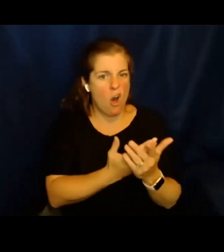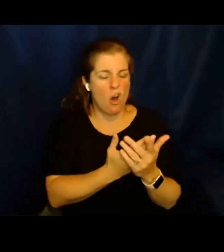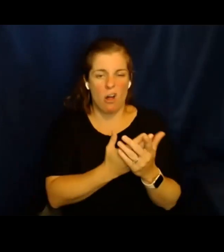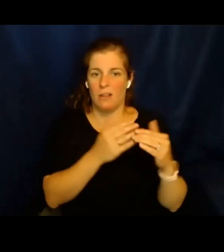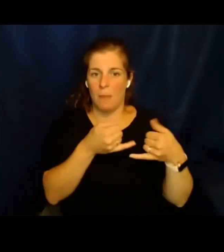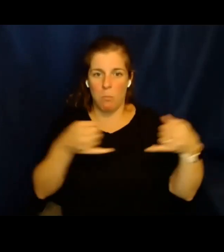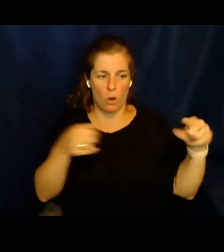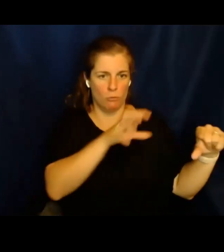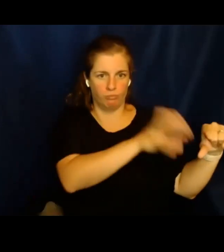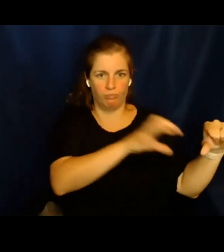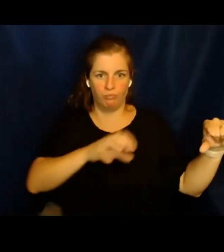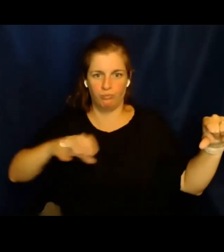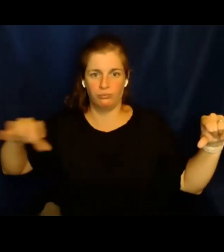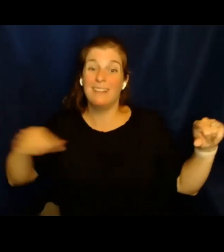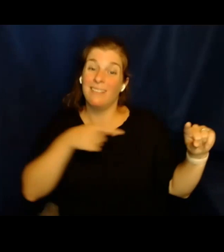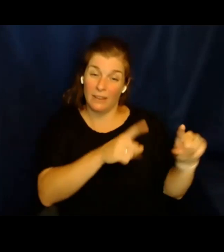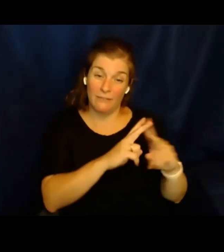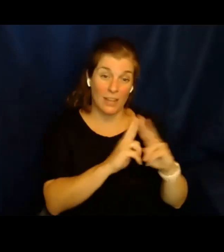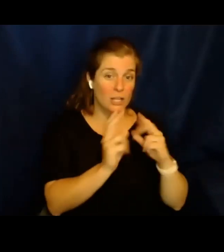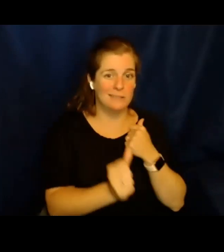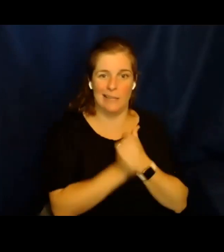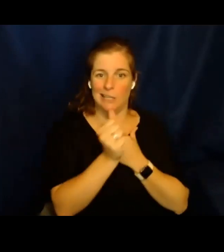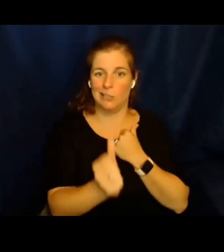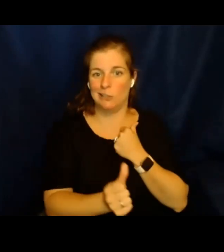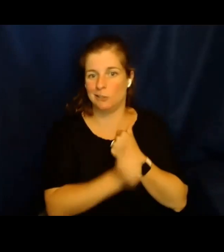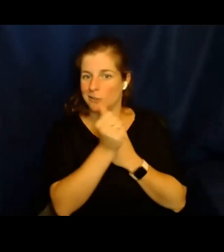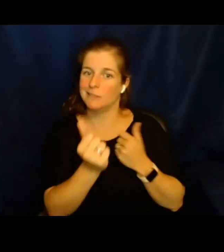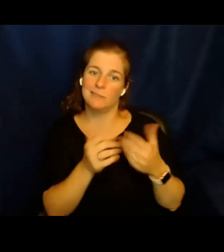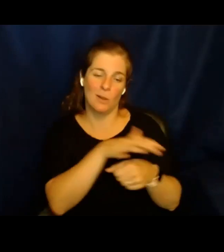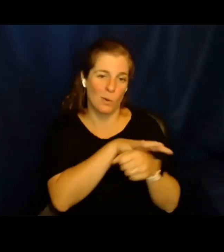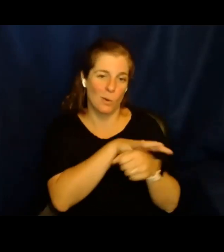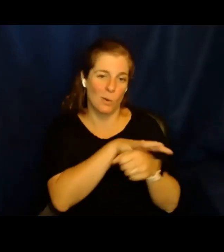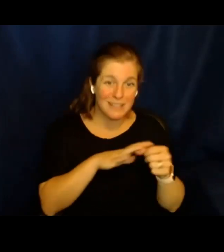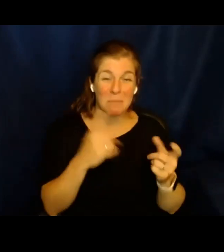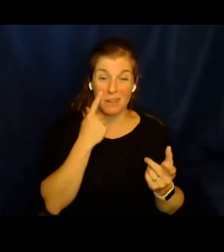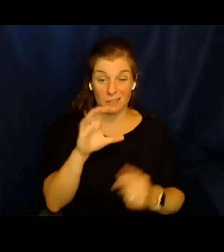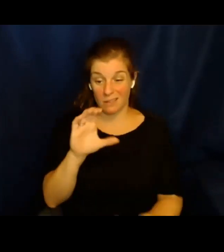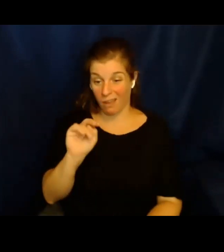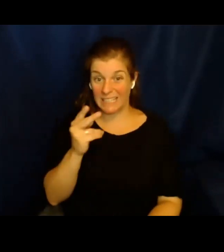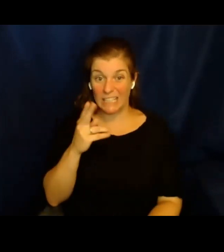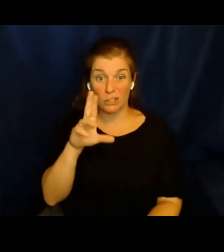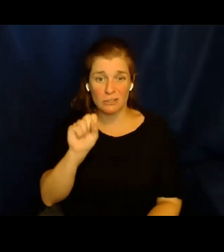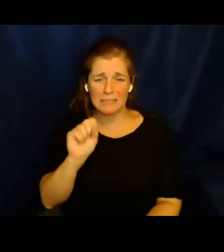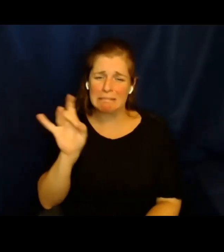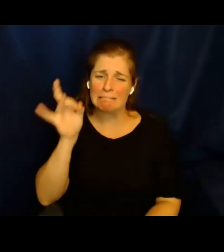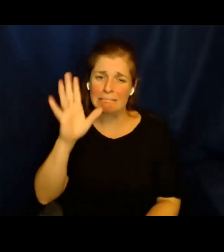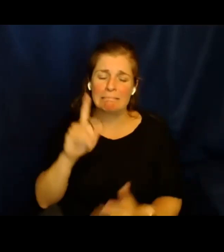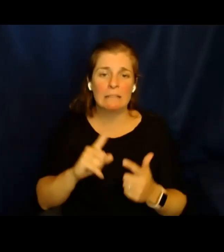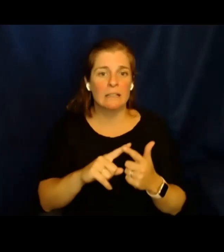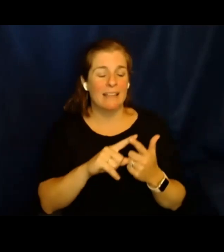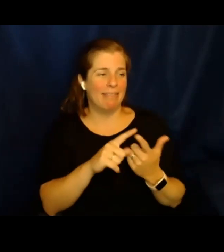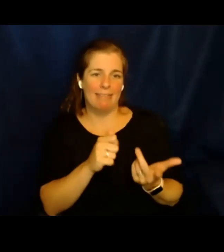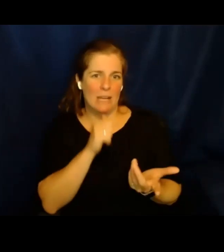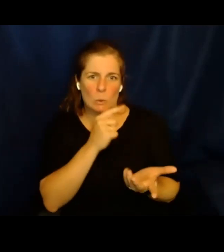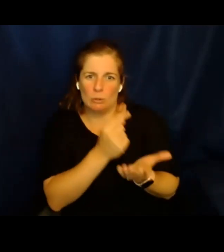esparcidas a través de toda la frontera y son sitios notablemente peligrosos por sus condiciones, por el